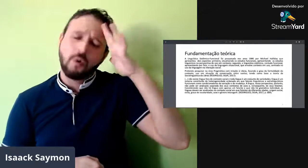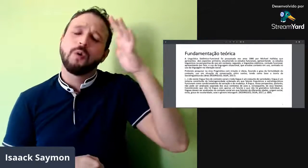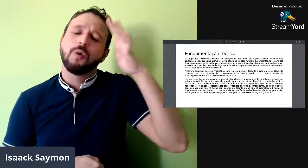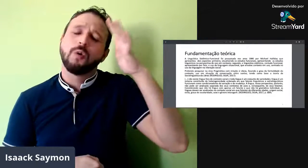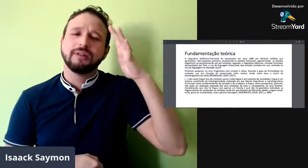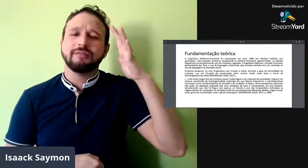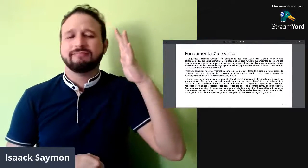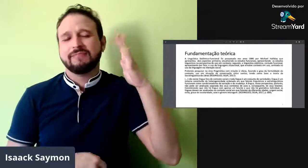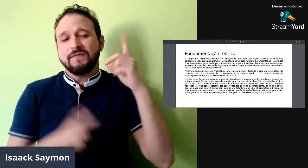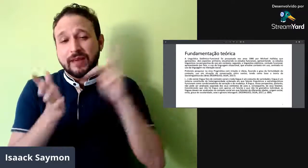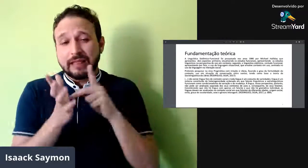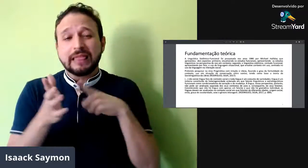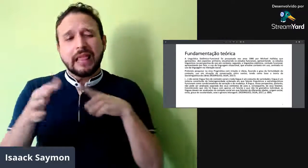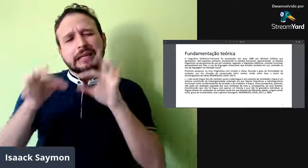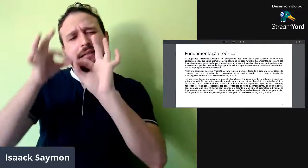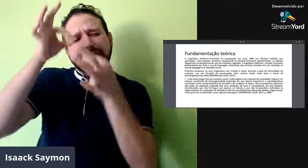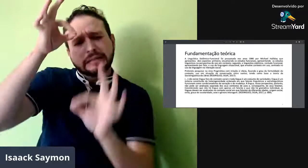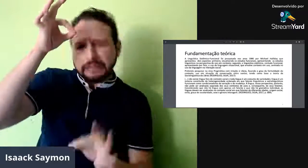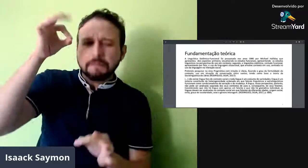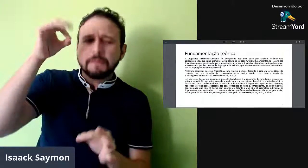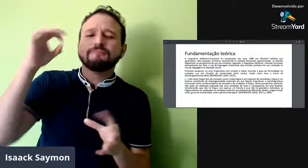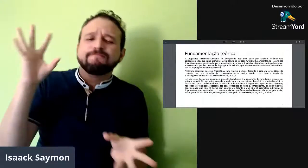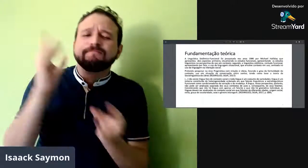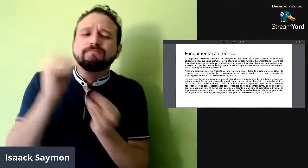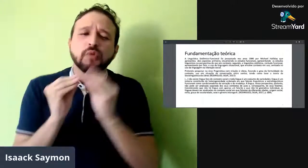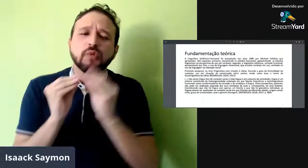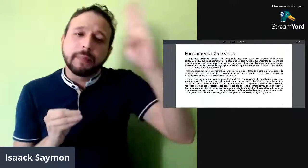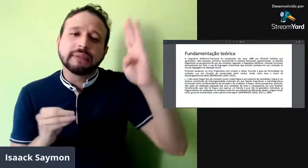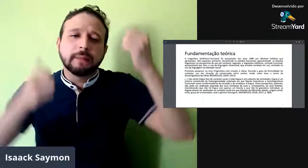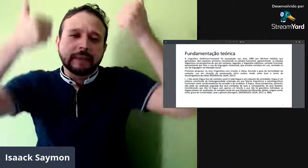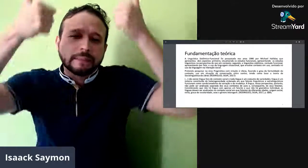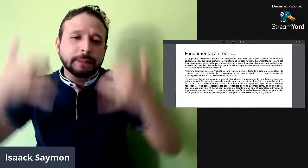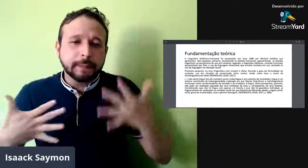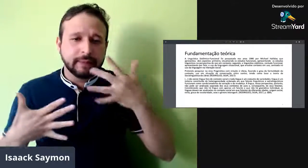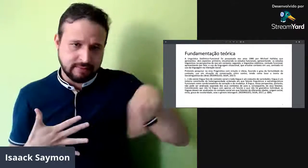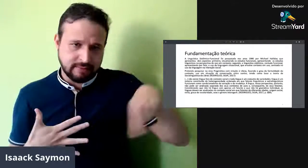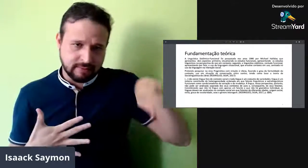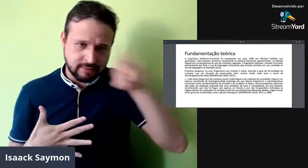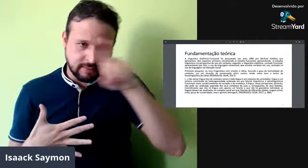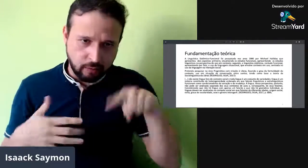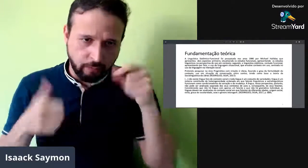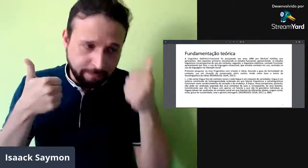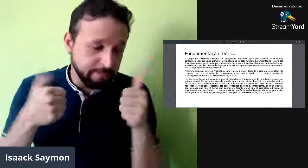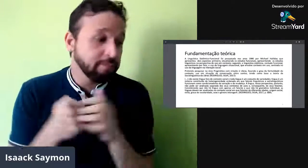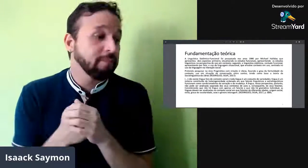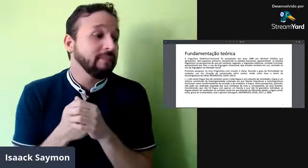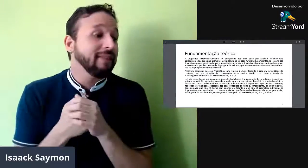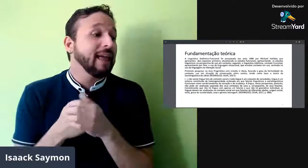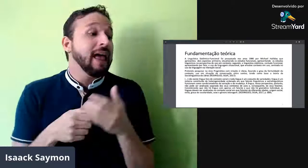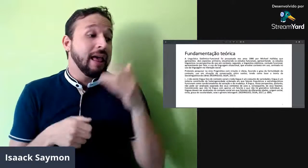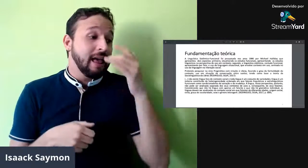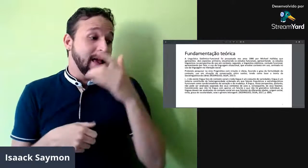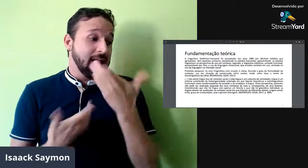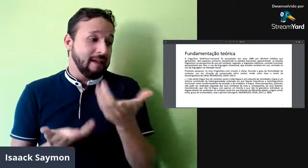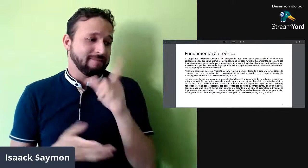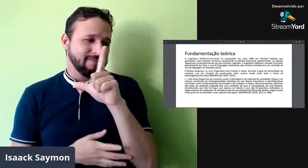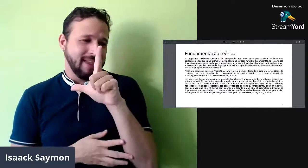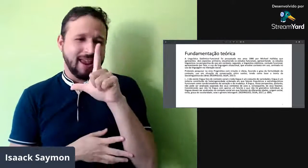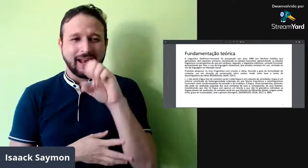A fundamentação teórica, na verdade, ela é bem extensa, então eu vou resumir os principais detalhes, tá?